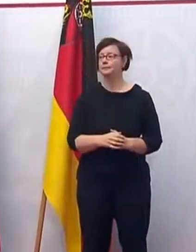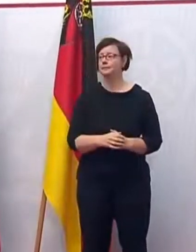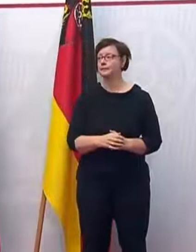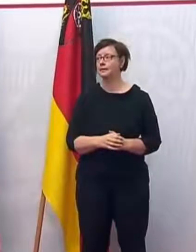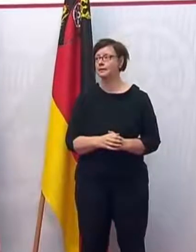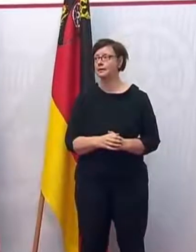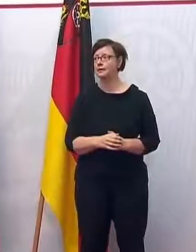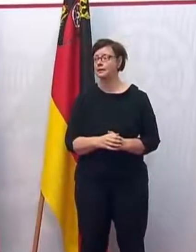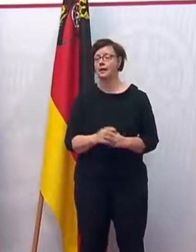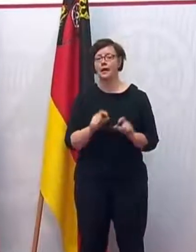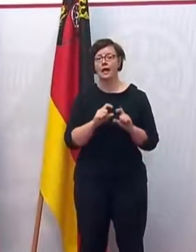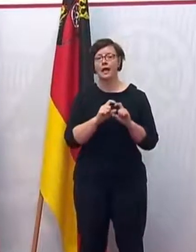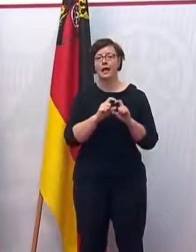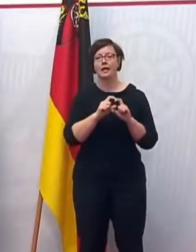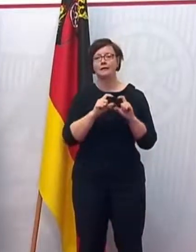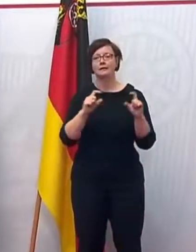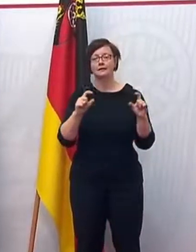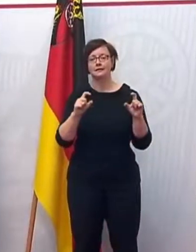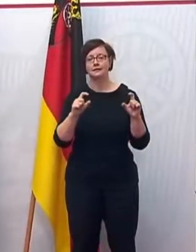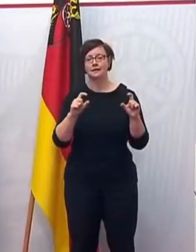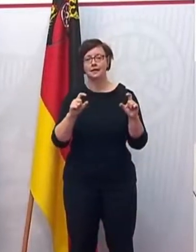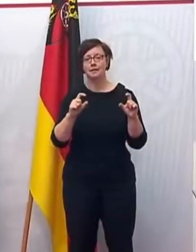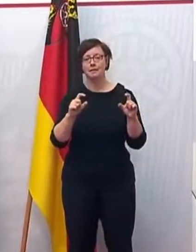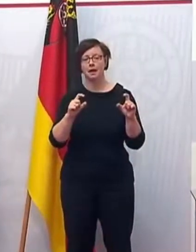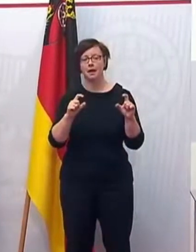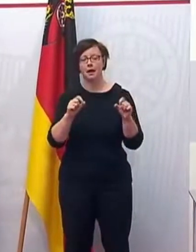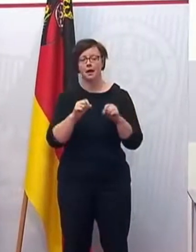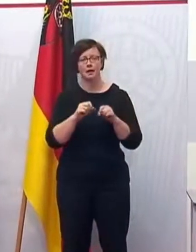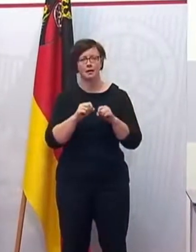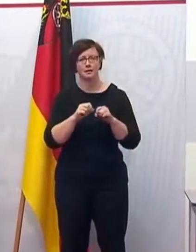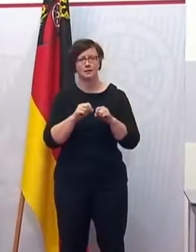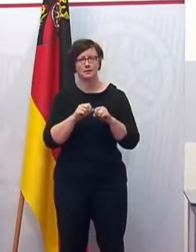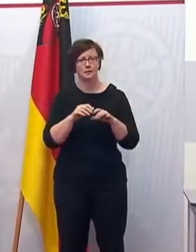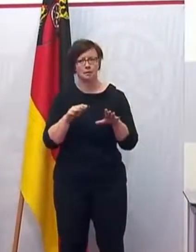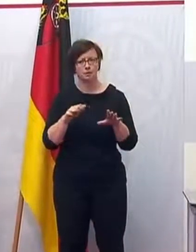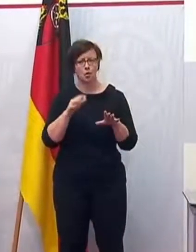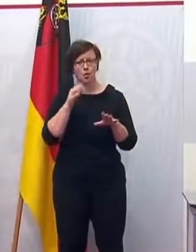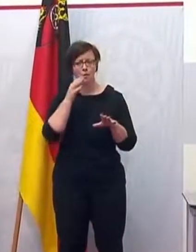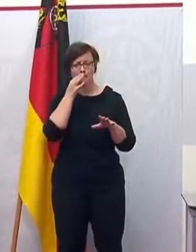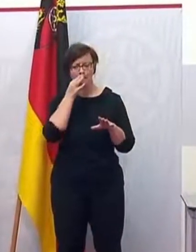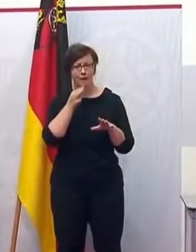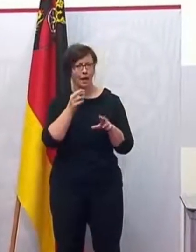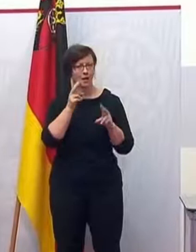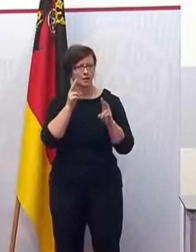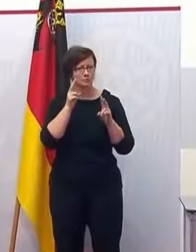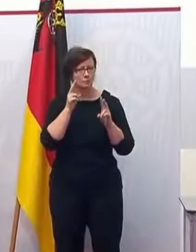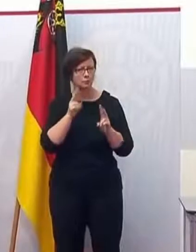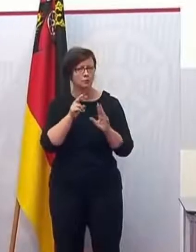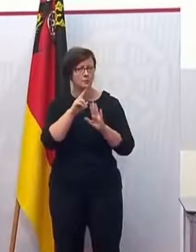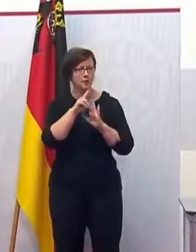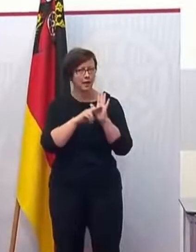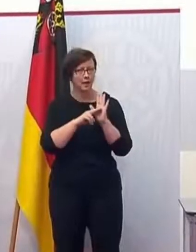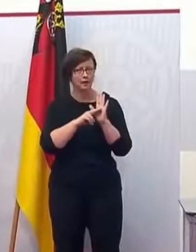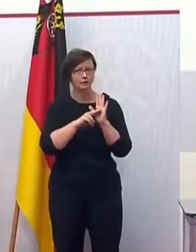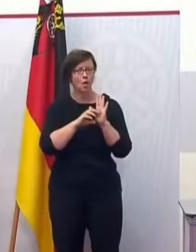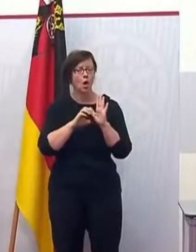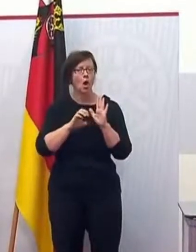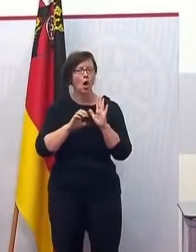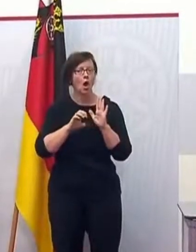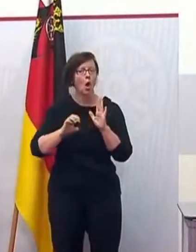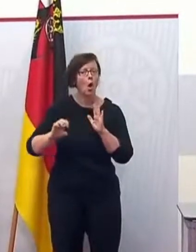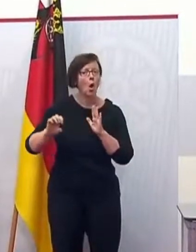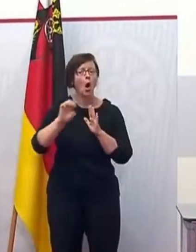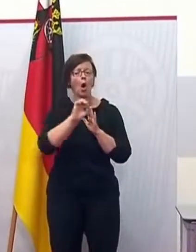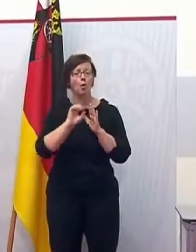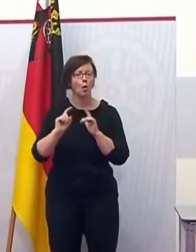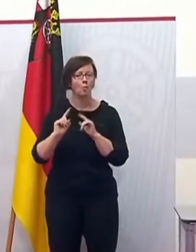Es geht um das Thema Public Viewing. Ich wollte mal fragen, ob es da besondere Regelungen gibt während der Europameisterschaft oder ob das